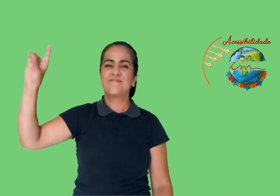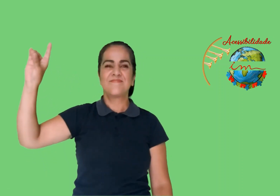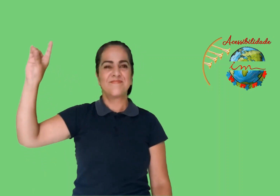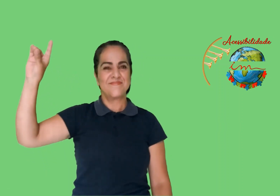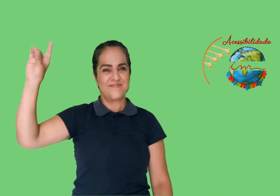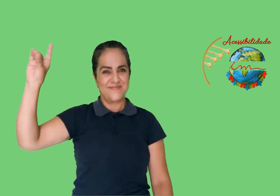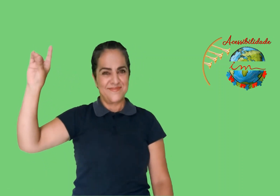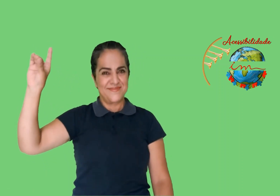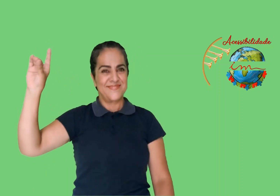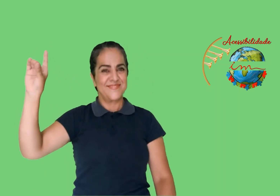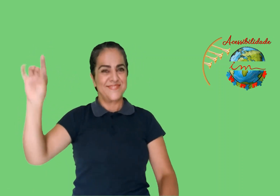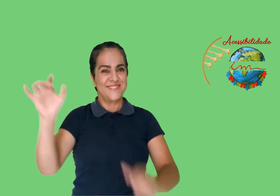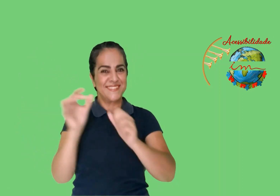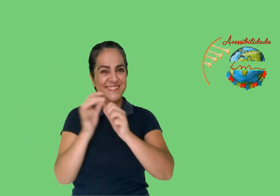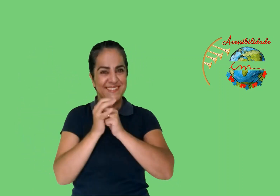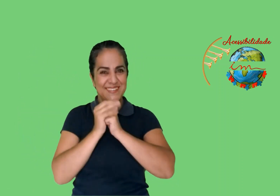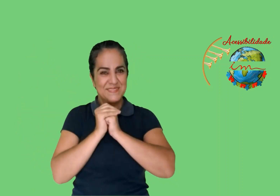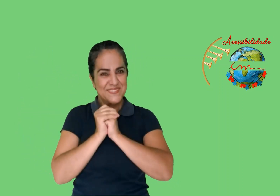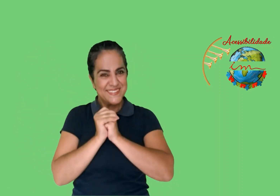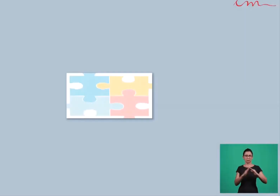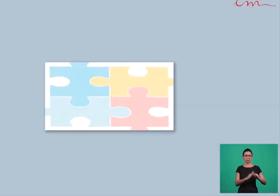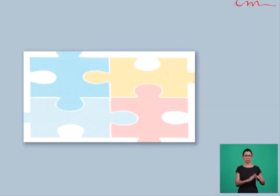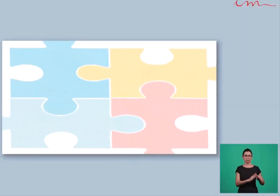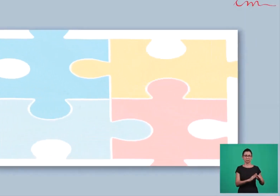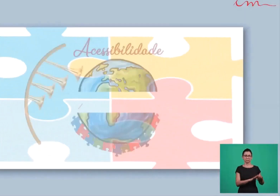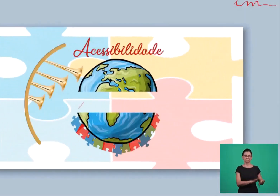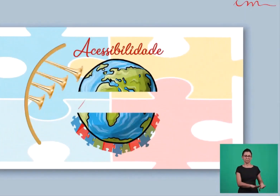Amém Amém Amém